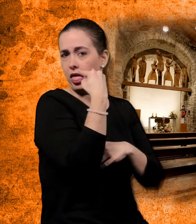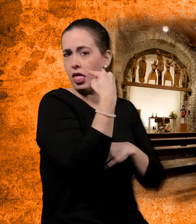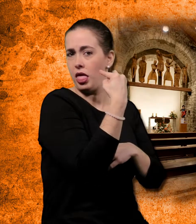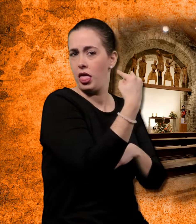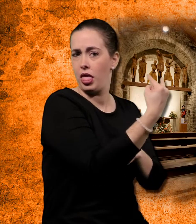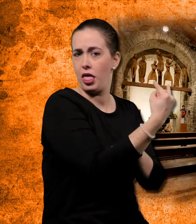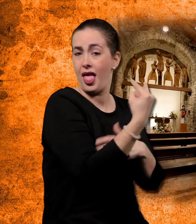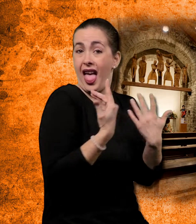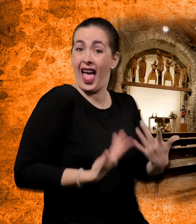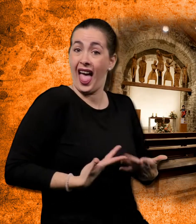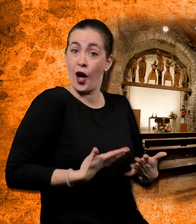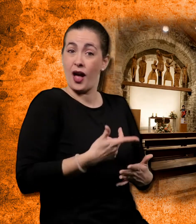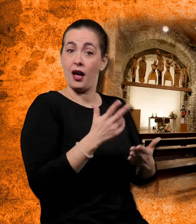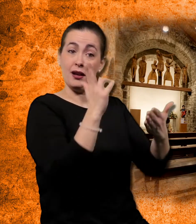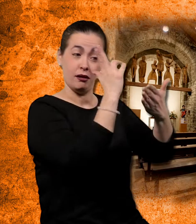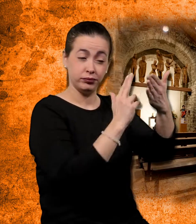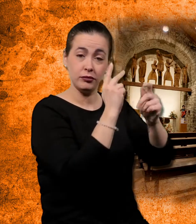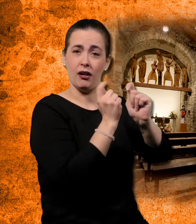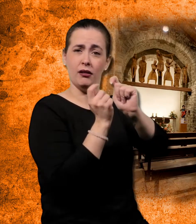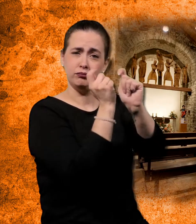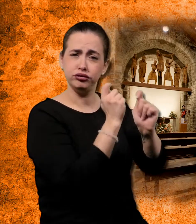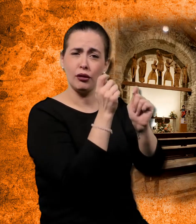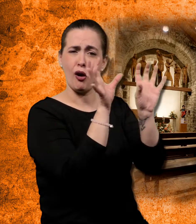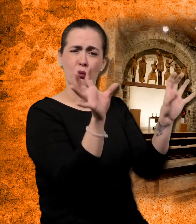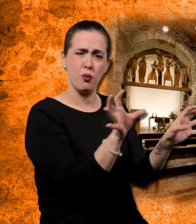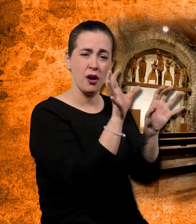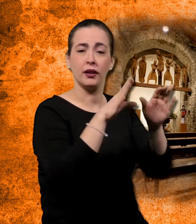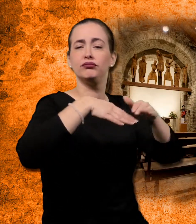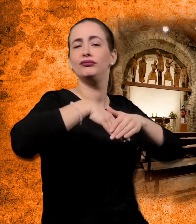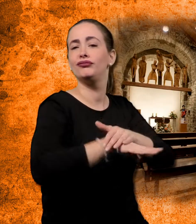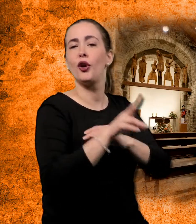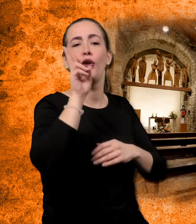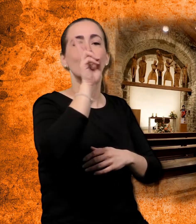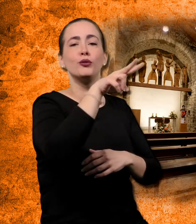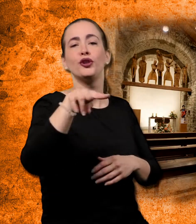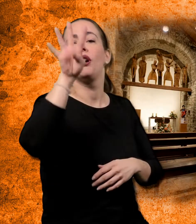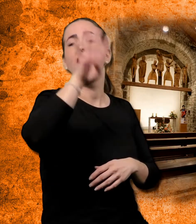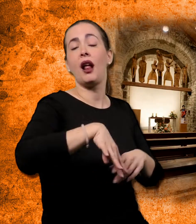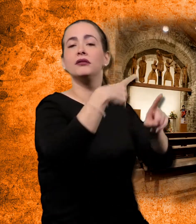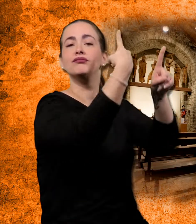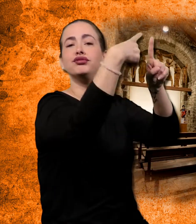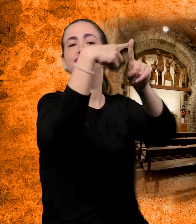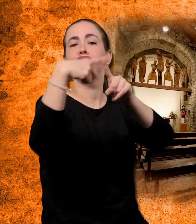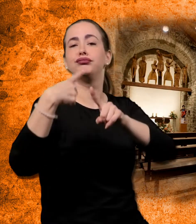'altres institucions com l'Institut d'Estudis Catalans, contribueixen a la revalorització i conservació de l'art del Pirineu.